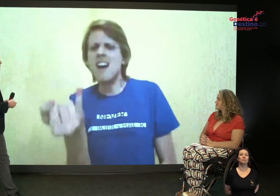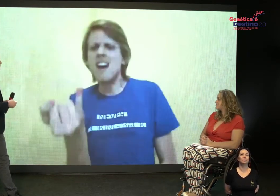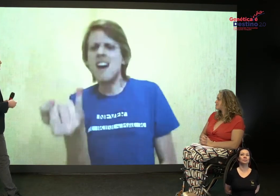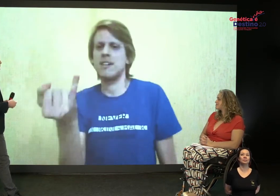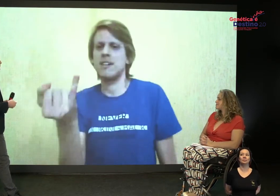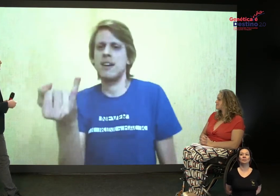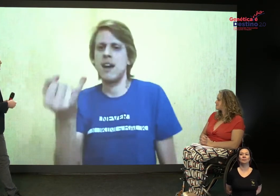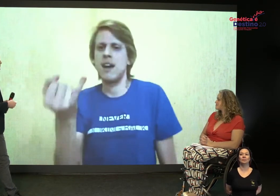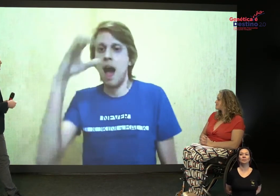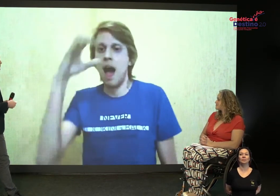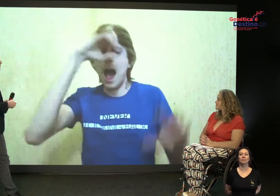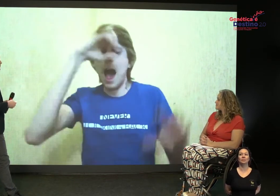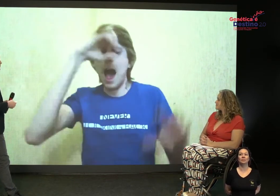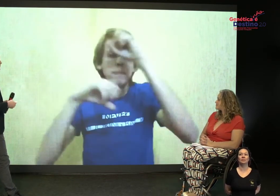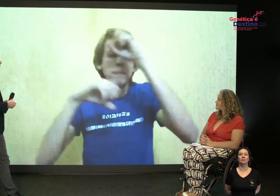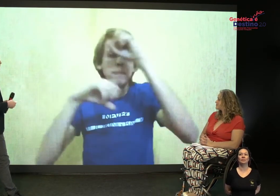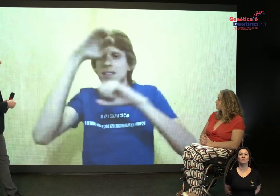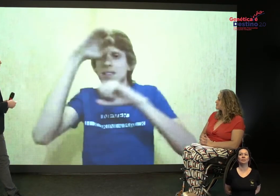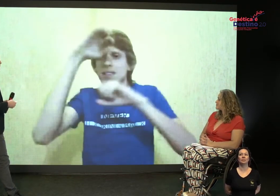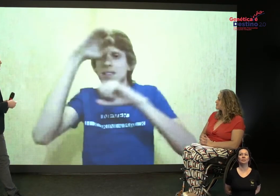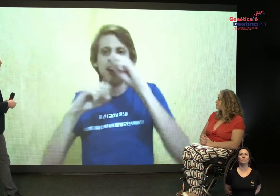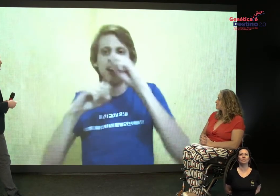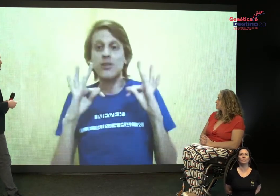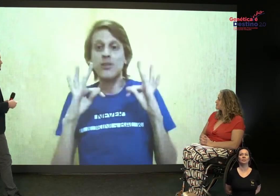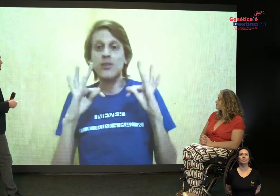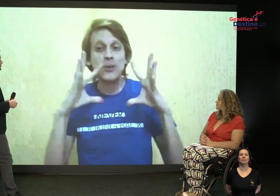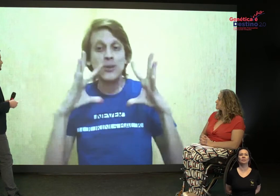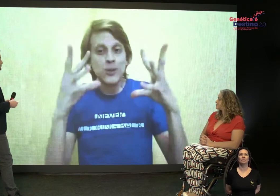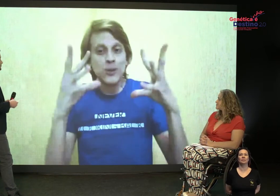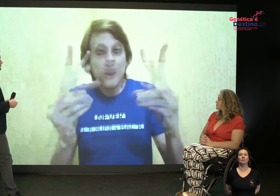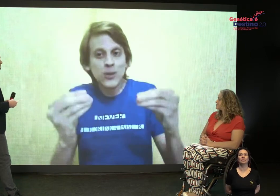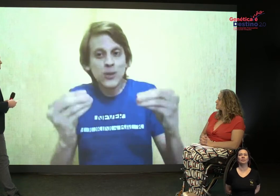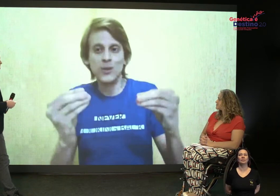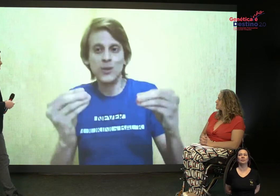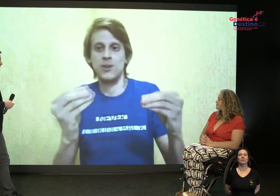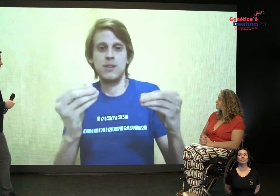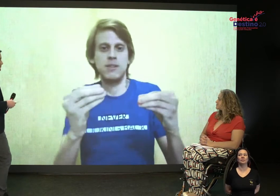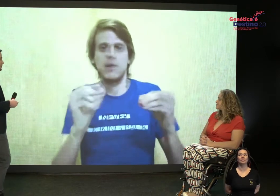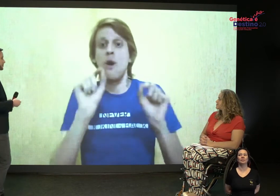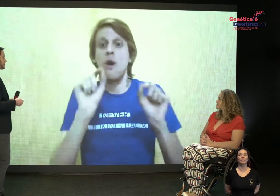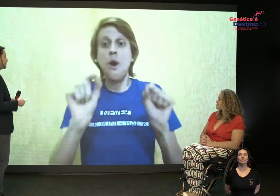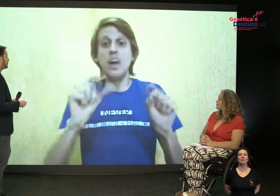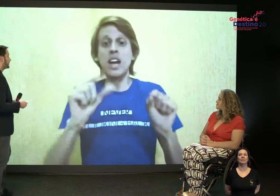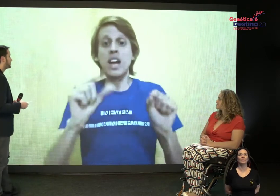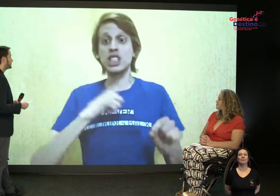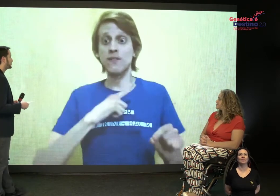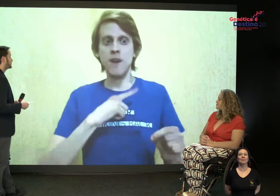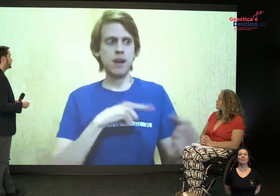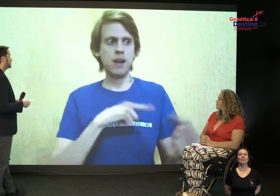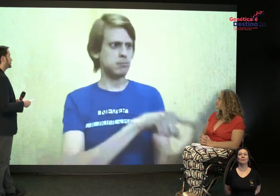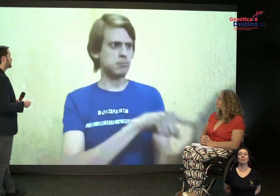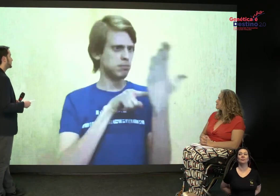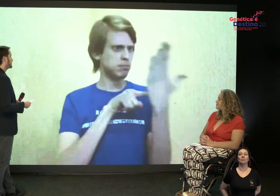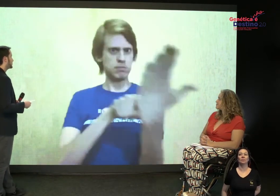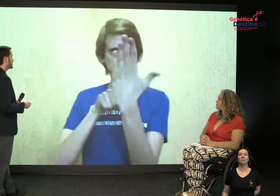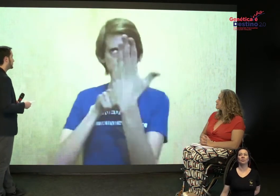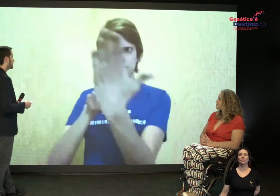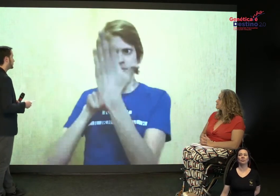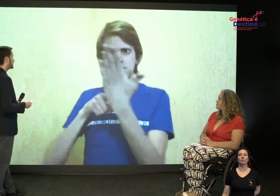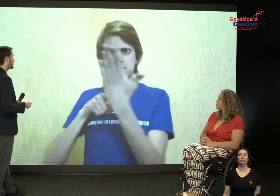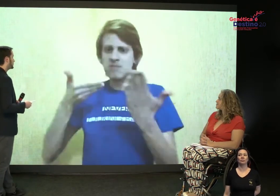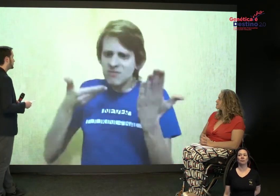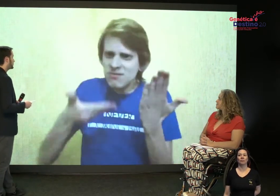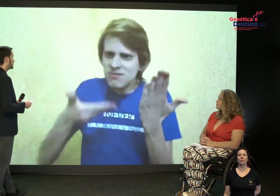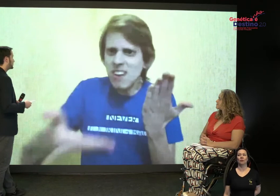um olhar inclusivo. E aproveitem a aprender as coisas novas para se conectar. E ver,